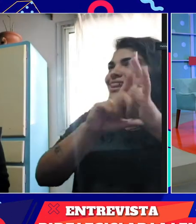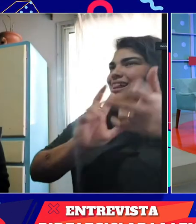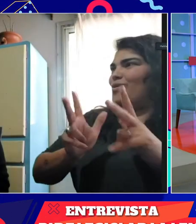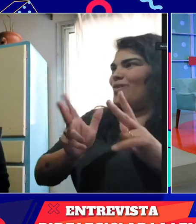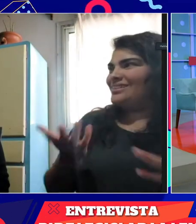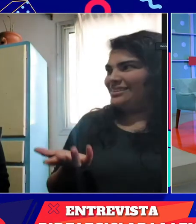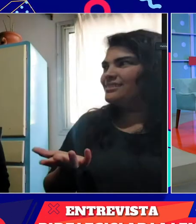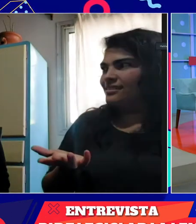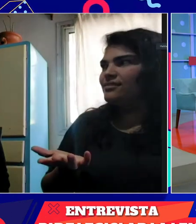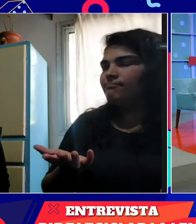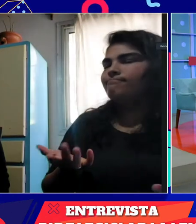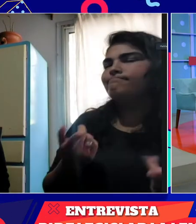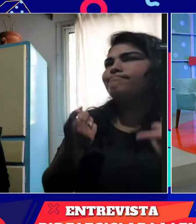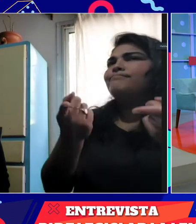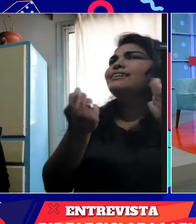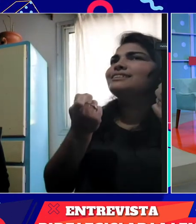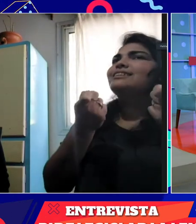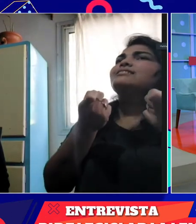nacional, todos luchando por esta ley de lengua de señas.